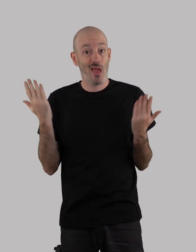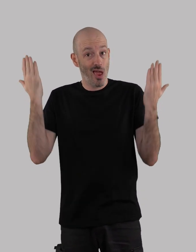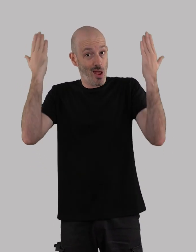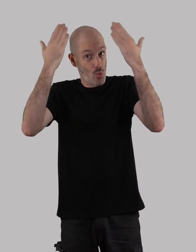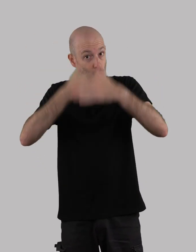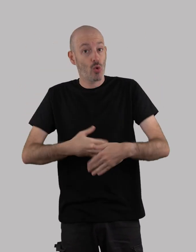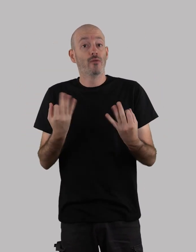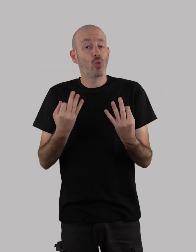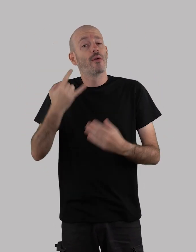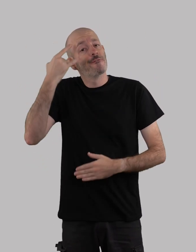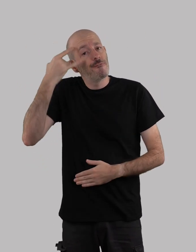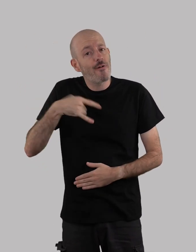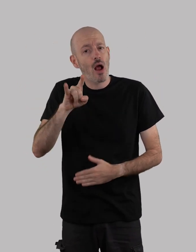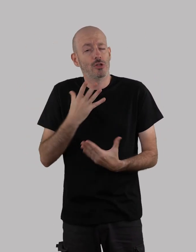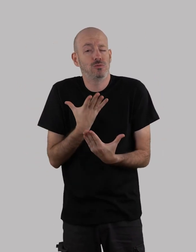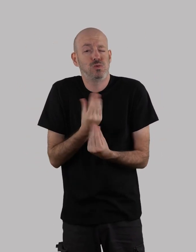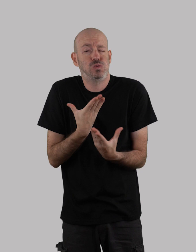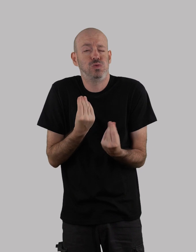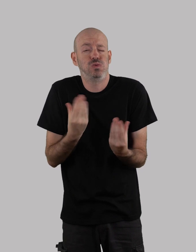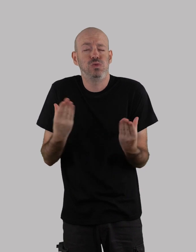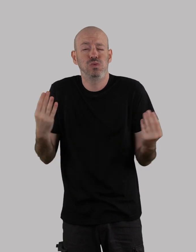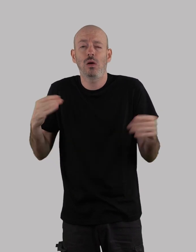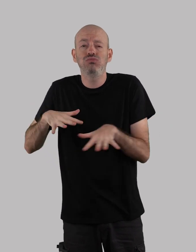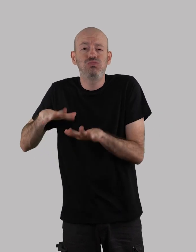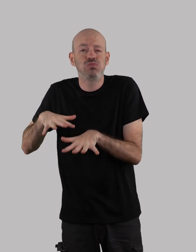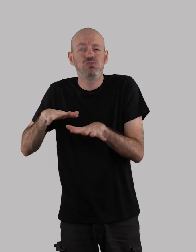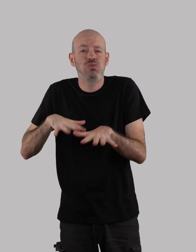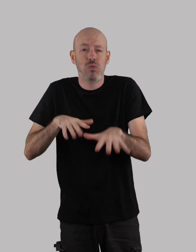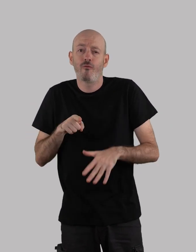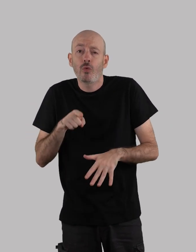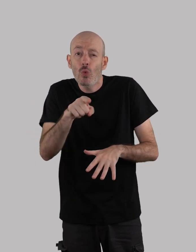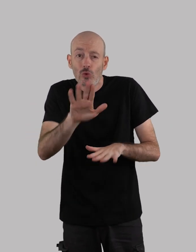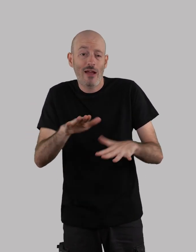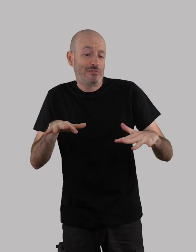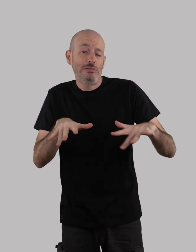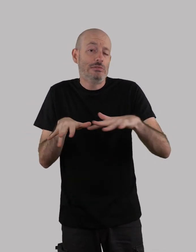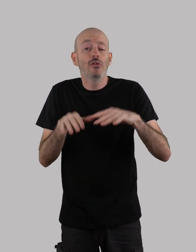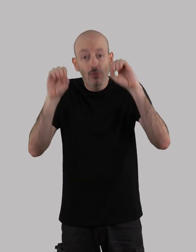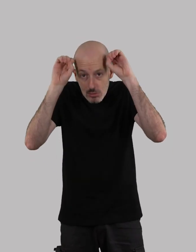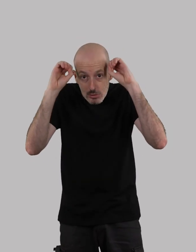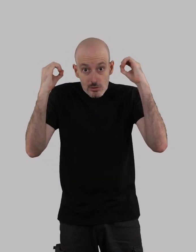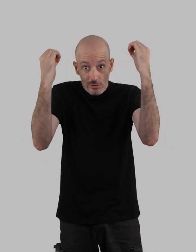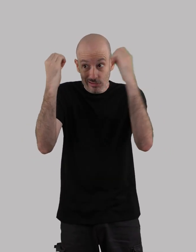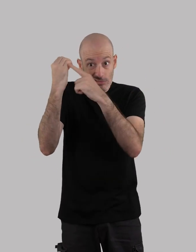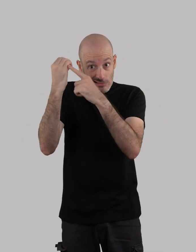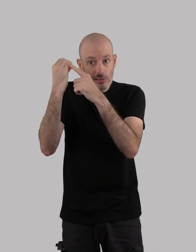A meio da noite, apareceram manadas e manadas de vacas com as hastes iluminadas.